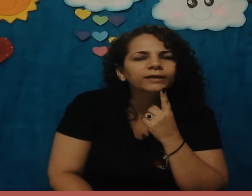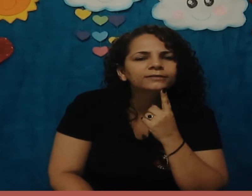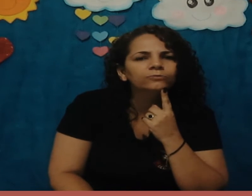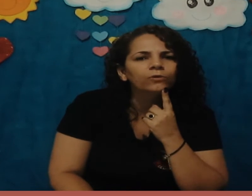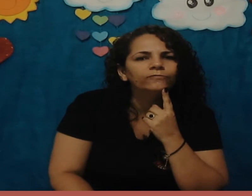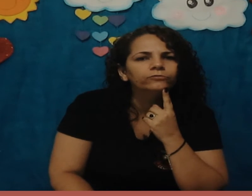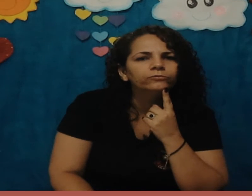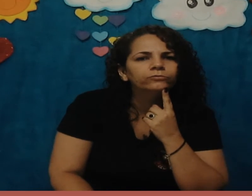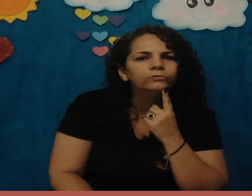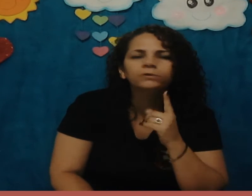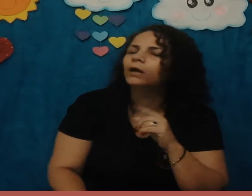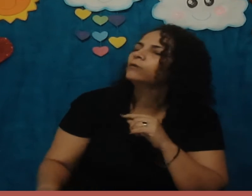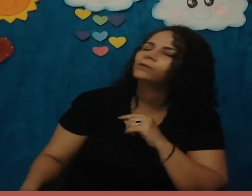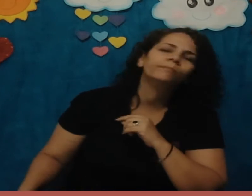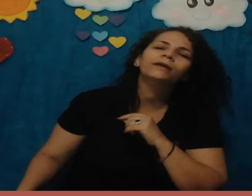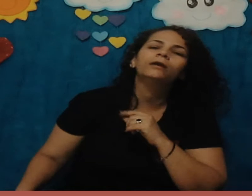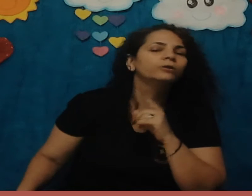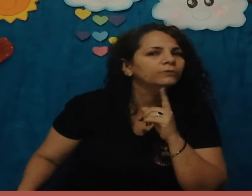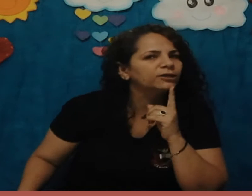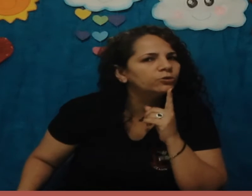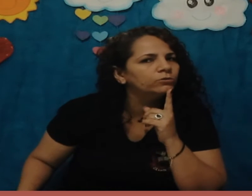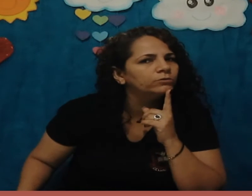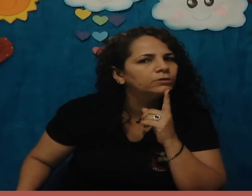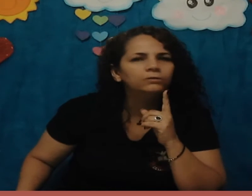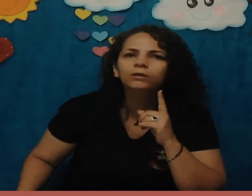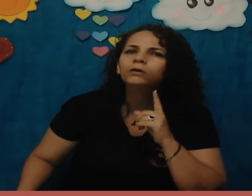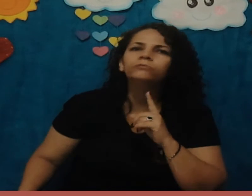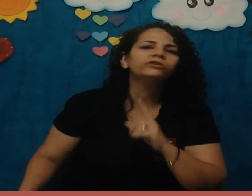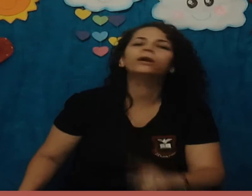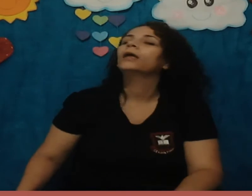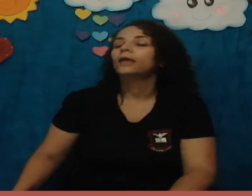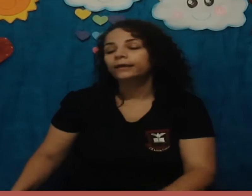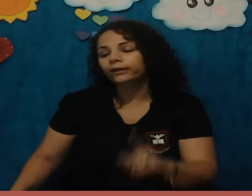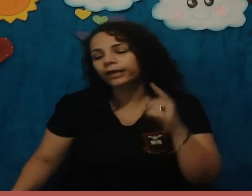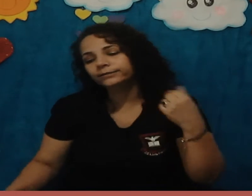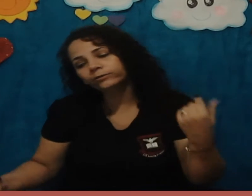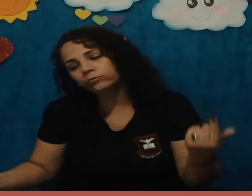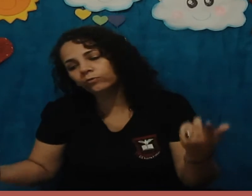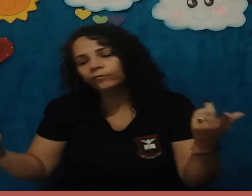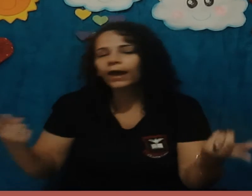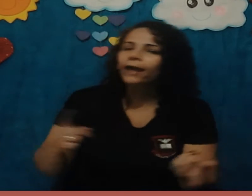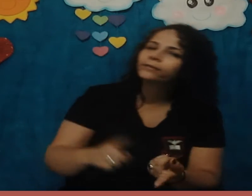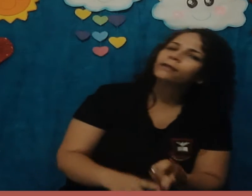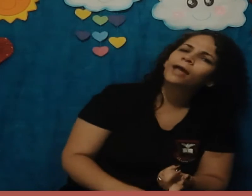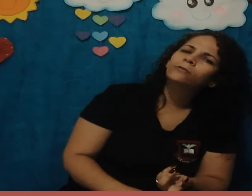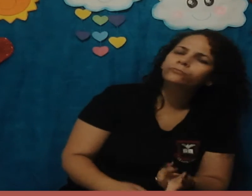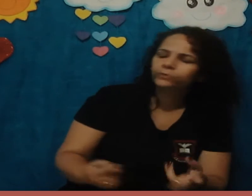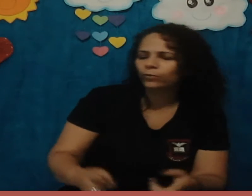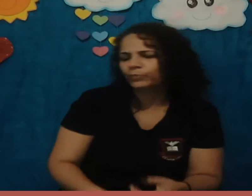nasce do ovo? Não, também não. E o cachorro? Não, tia. Quem nasce do ovo? A tartaruga, o